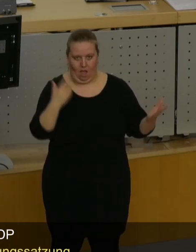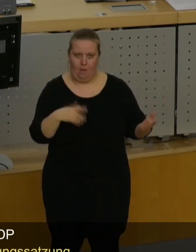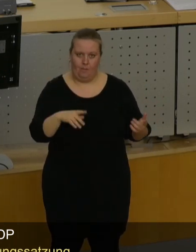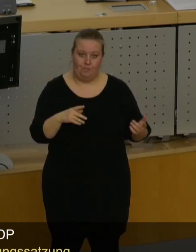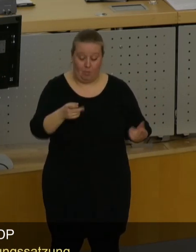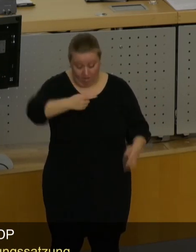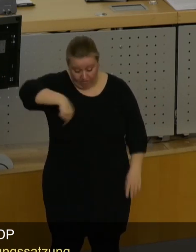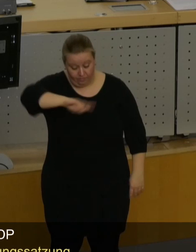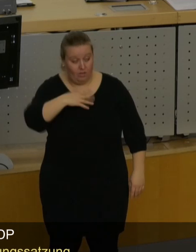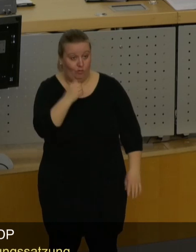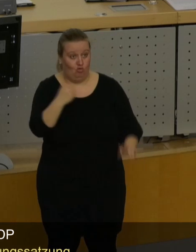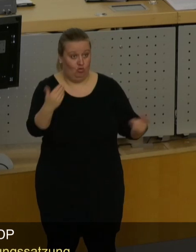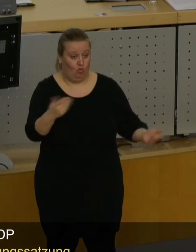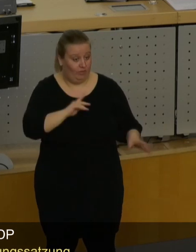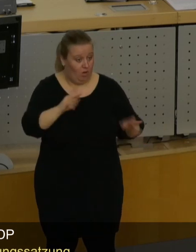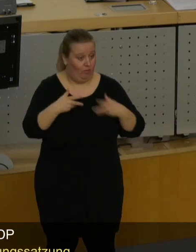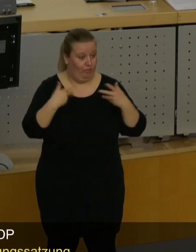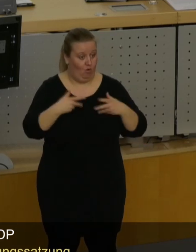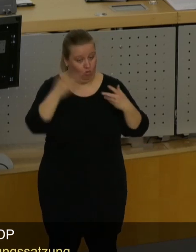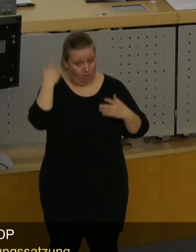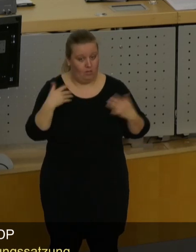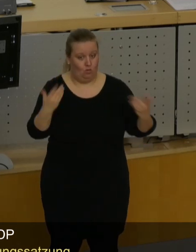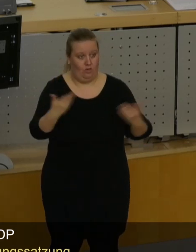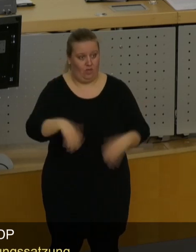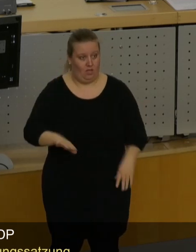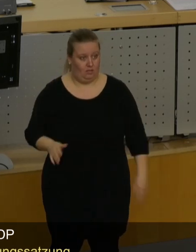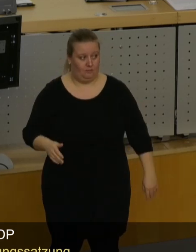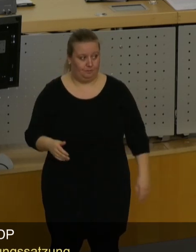Aber wir wollten das und wir sind froh, dass es dazu gekommen ist.